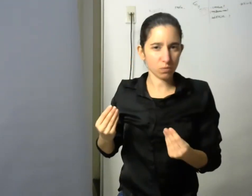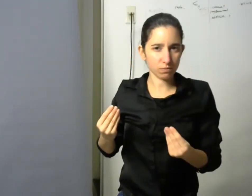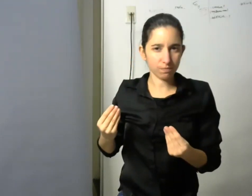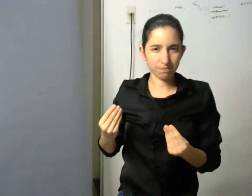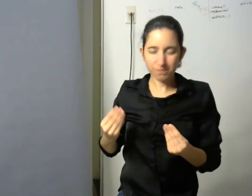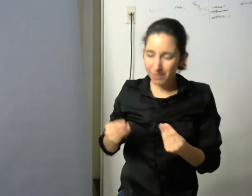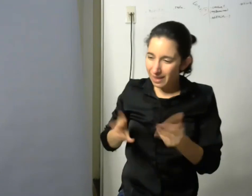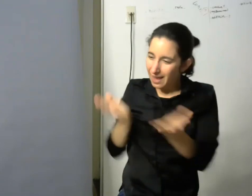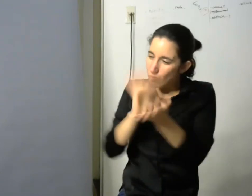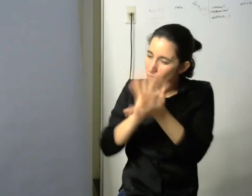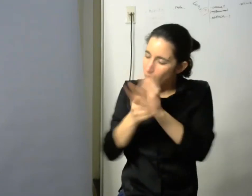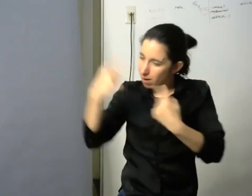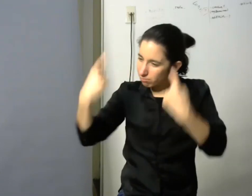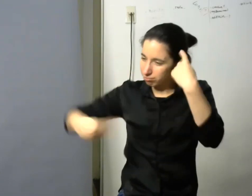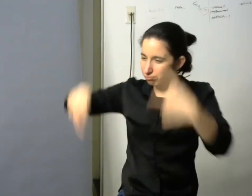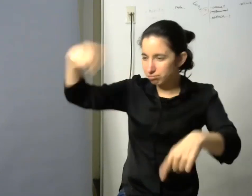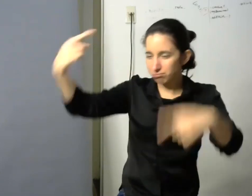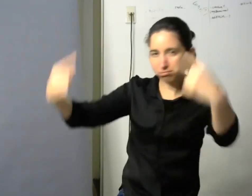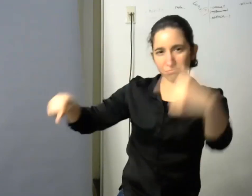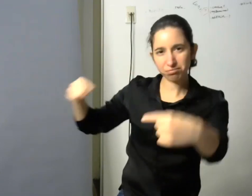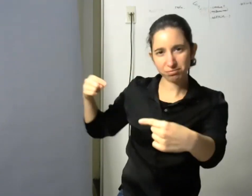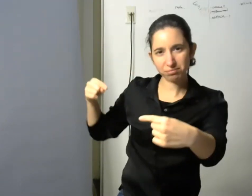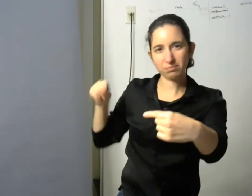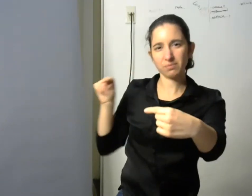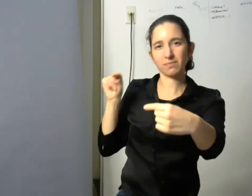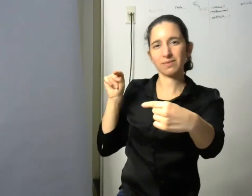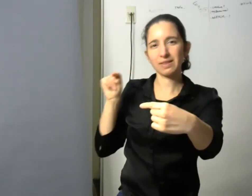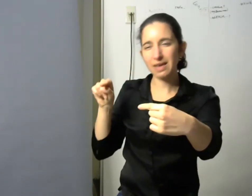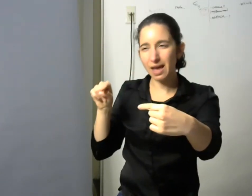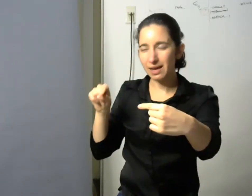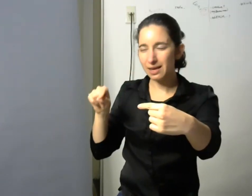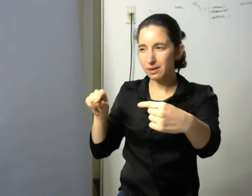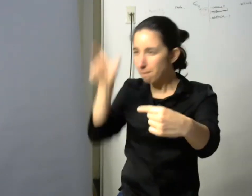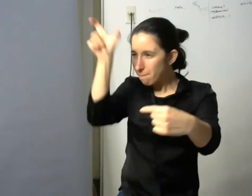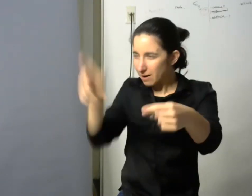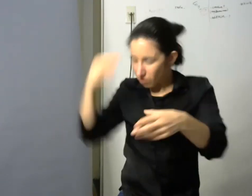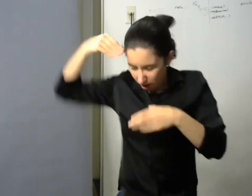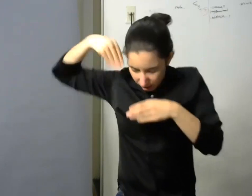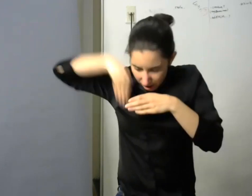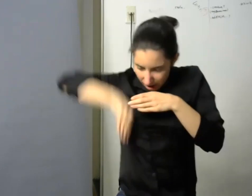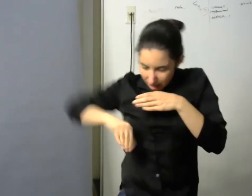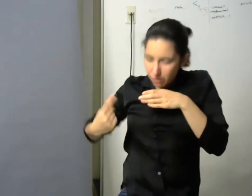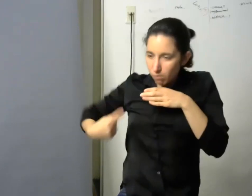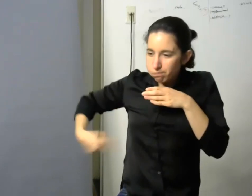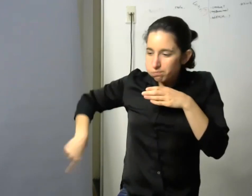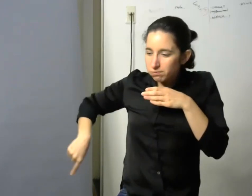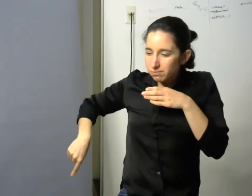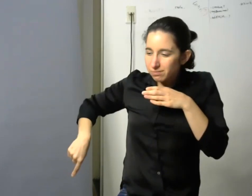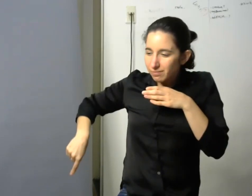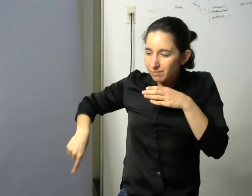para saber qué es lo que pasa por su interioridad y si no es por su narrativa difícilmente